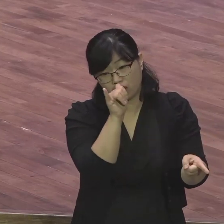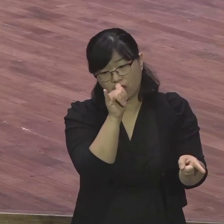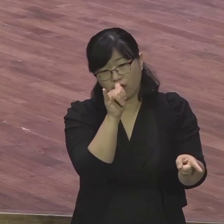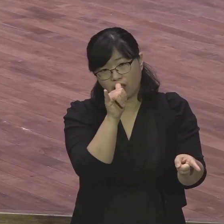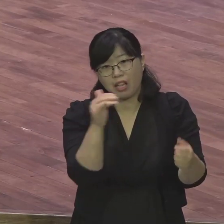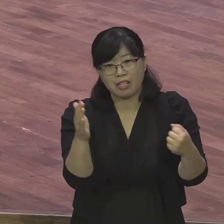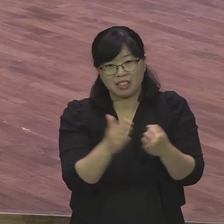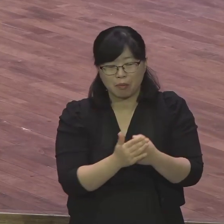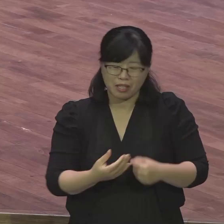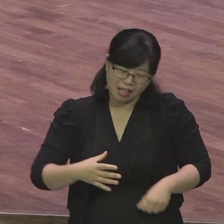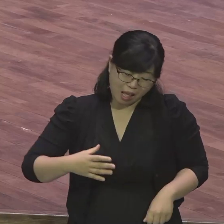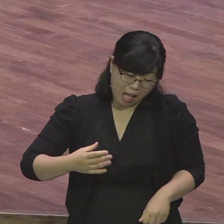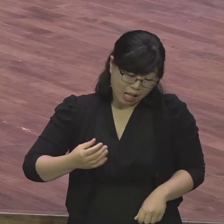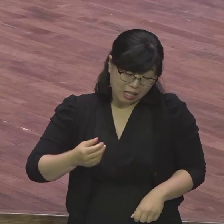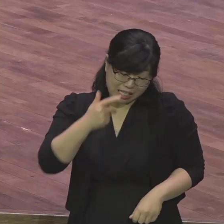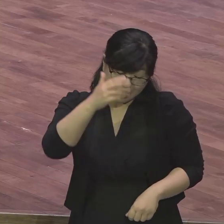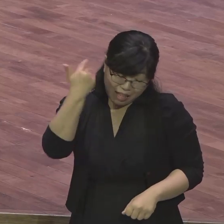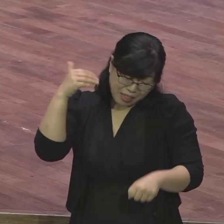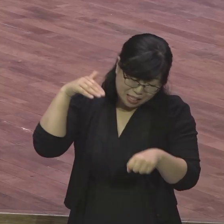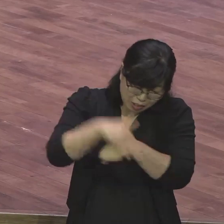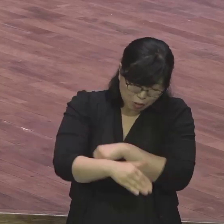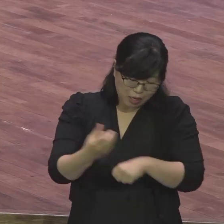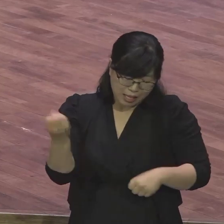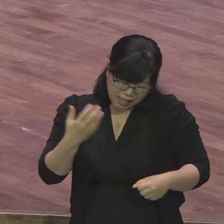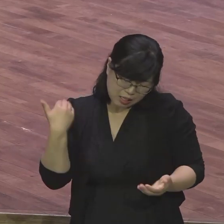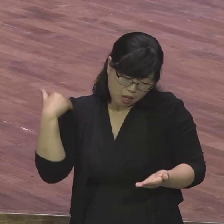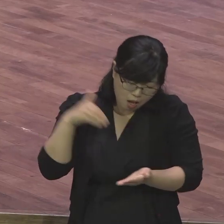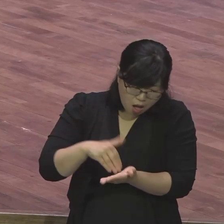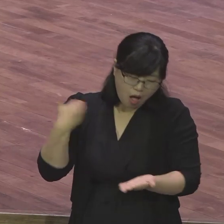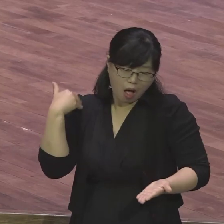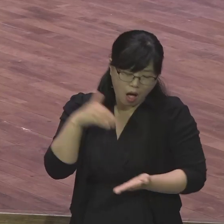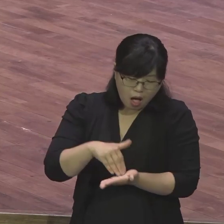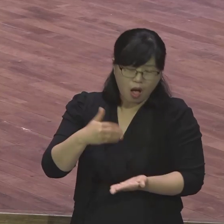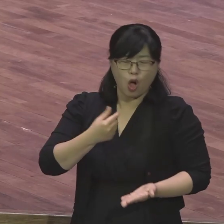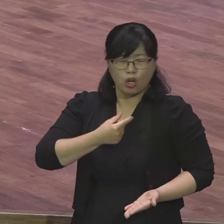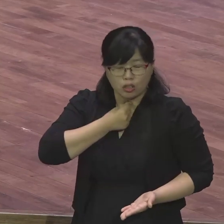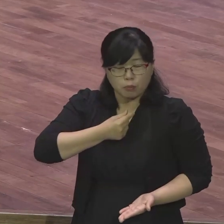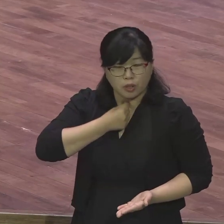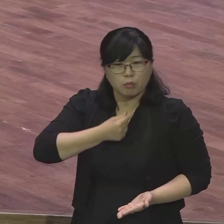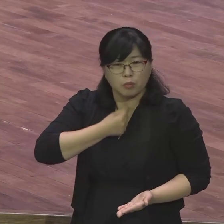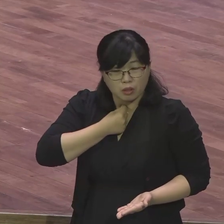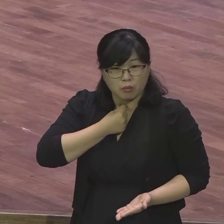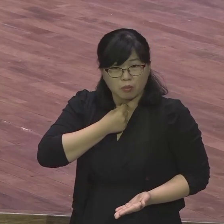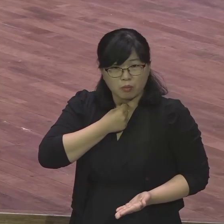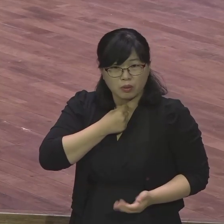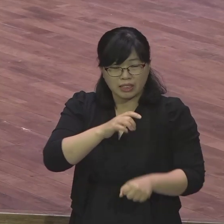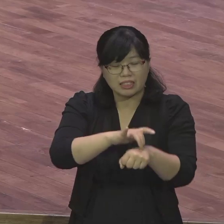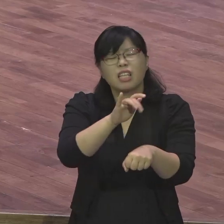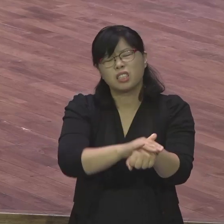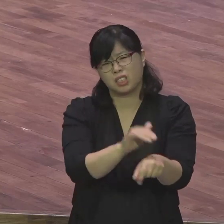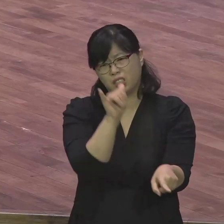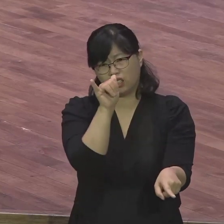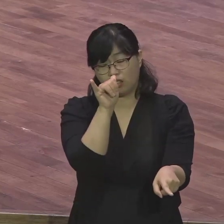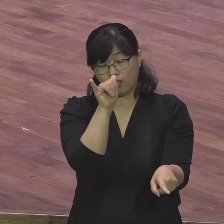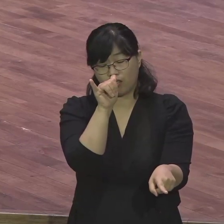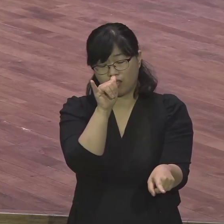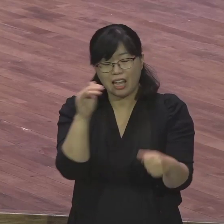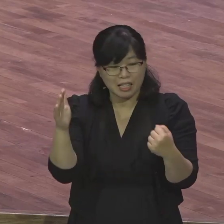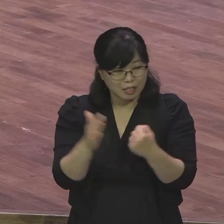돌아가 옛날 스타일로 또 돌아가 그걸 막 계속 안 돌아가려고 싸우는 것이 싸우라는 거예요 싸우라는 거예요